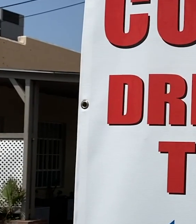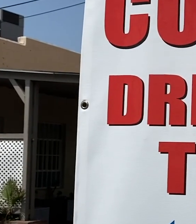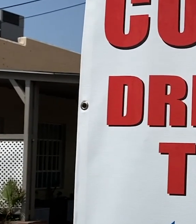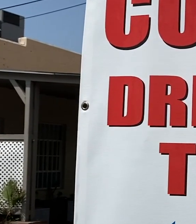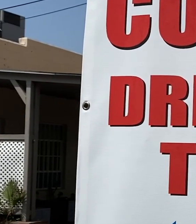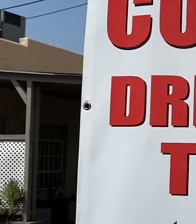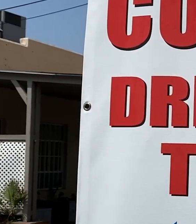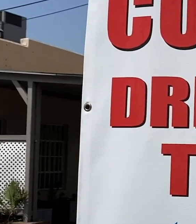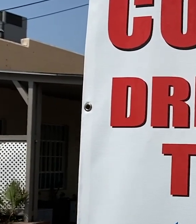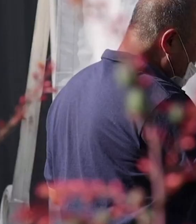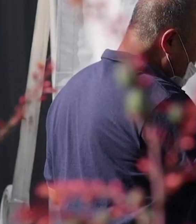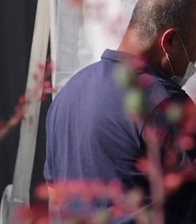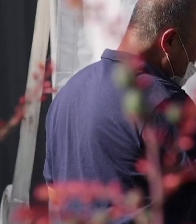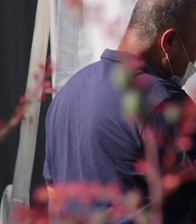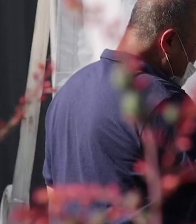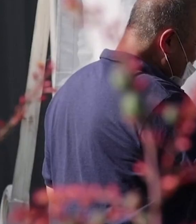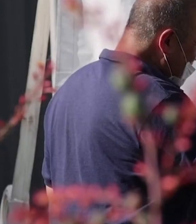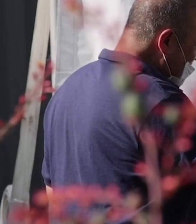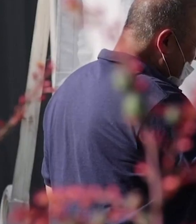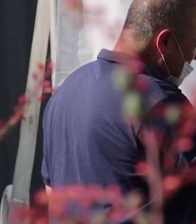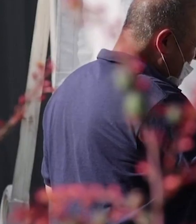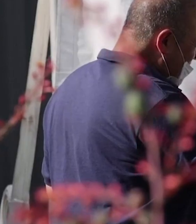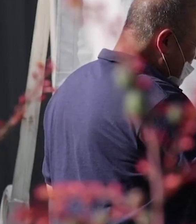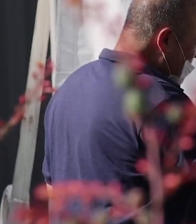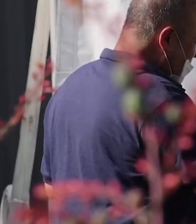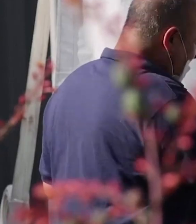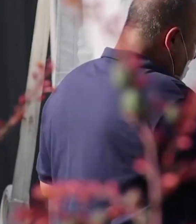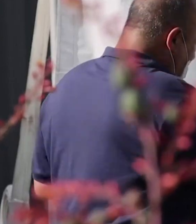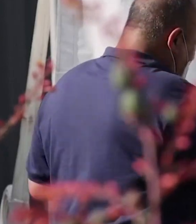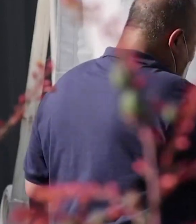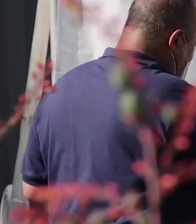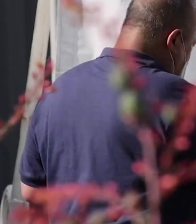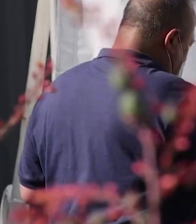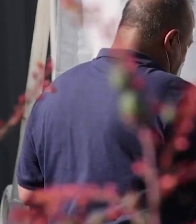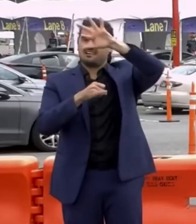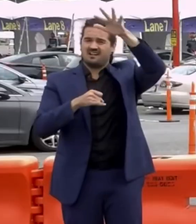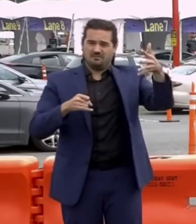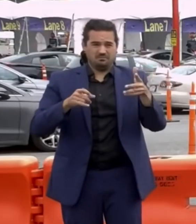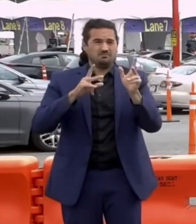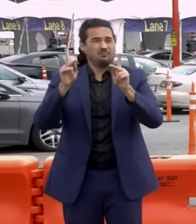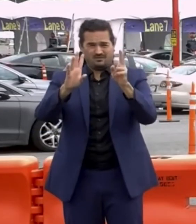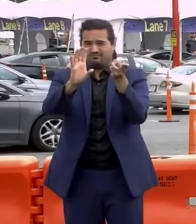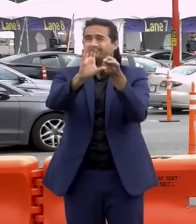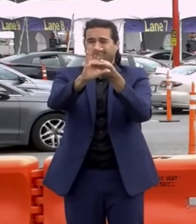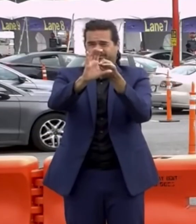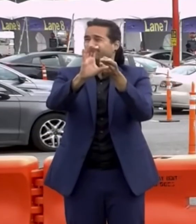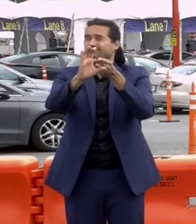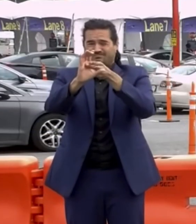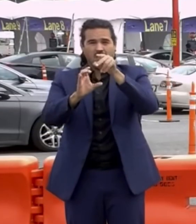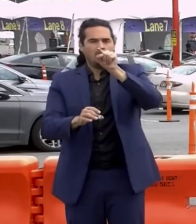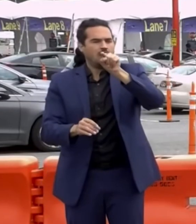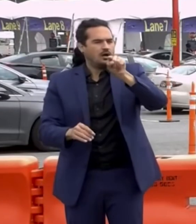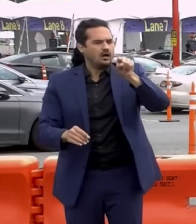seguirán haciendo pruebas y rastreo de contactos para detectar casos y prevenir contagios, señaló el doctor Mark Galley.